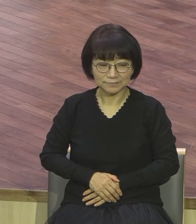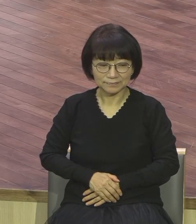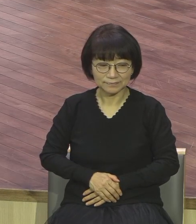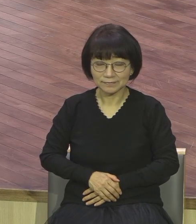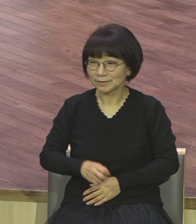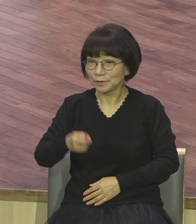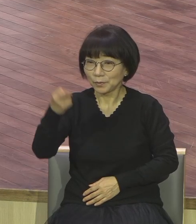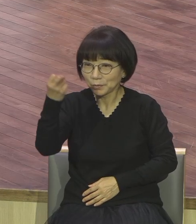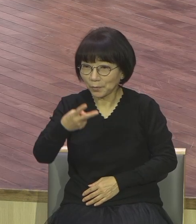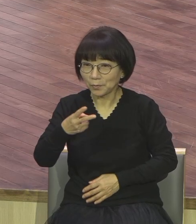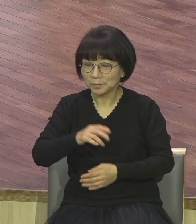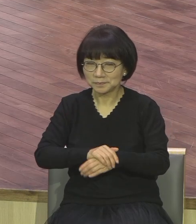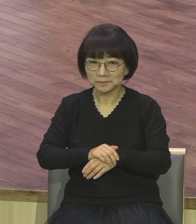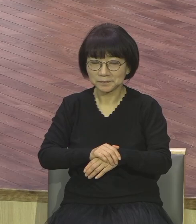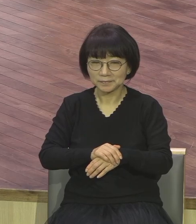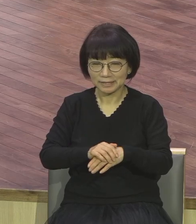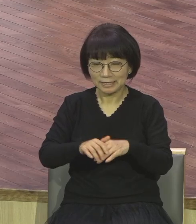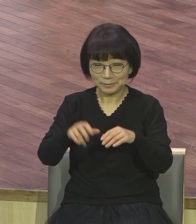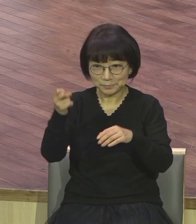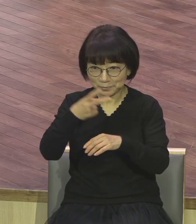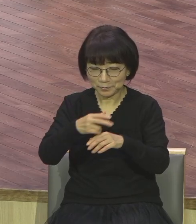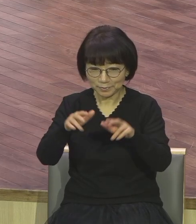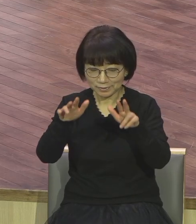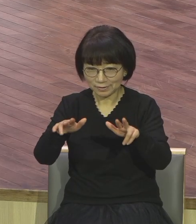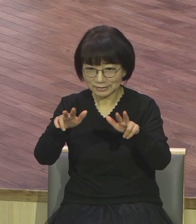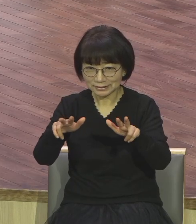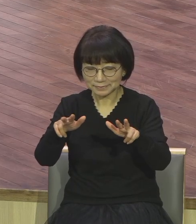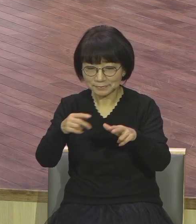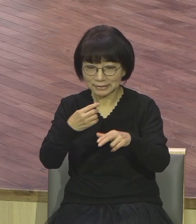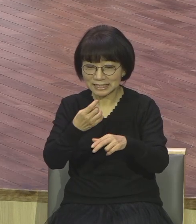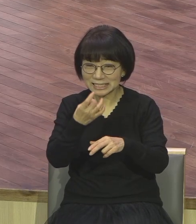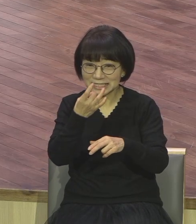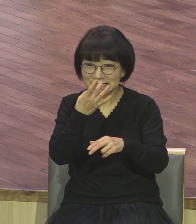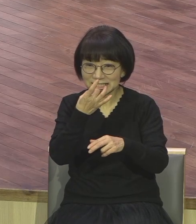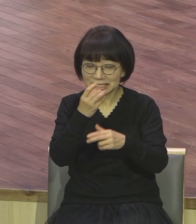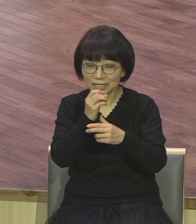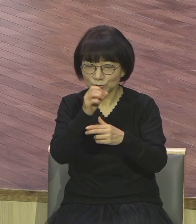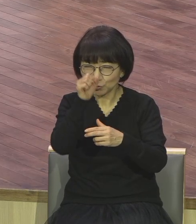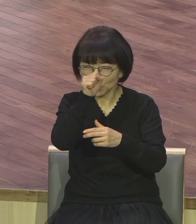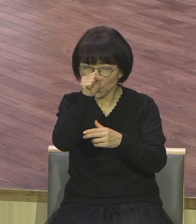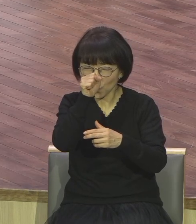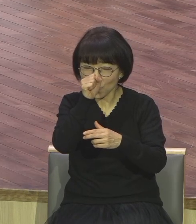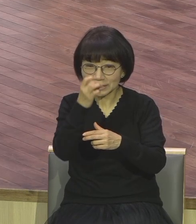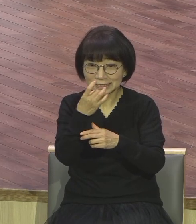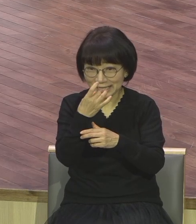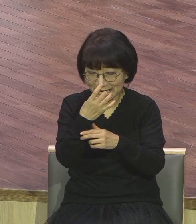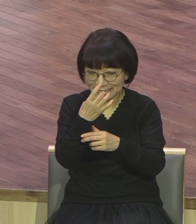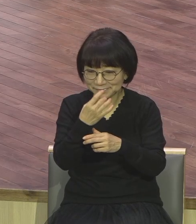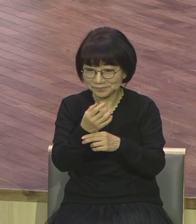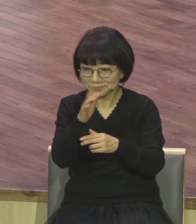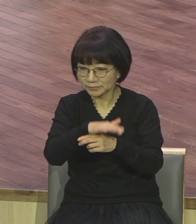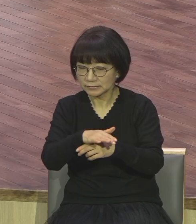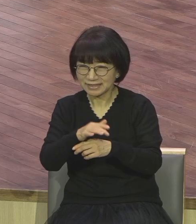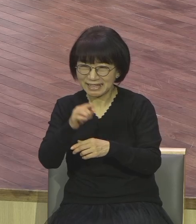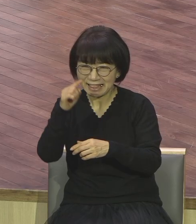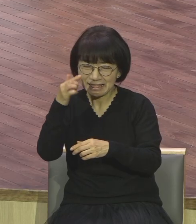합당한 그릇으로 준비가 돼요 무슨 말입니까 가라지가 많이 있는 지금 장세의